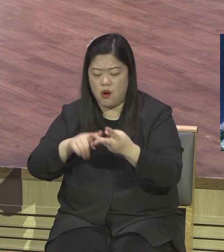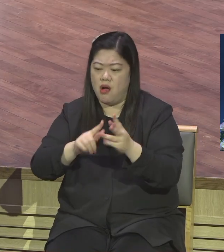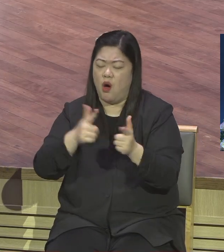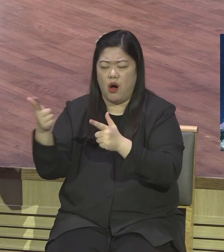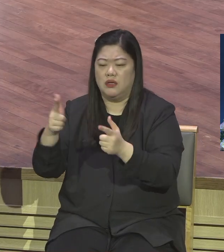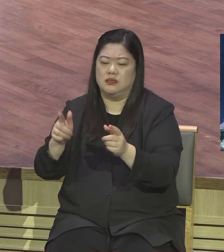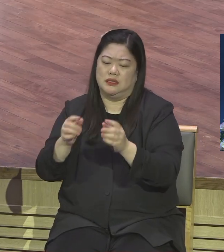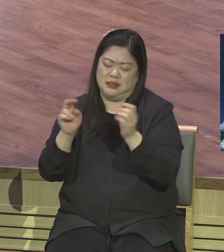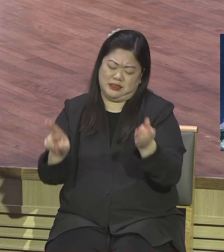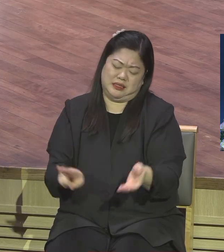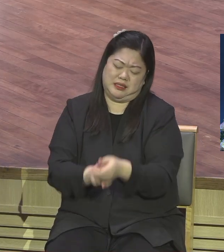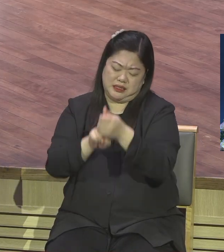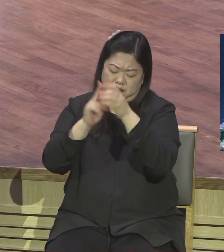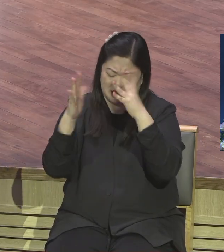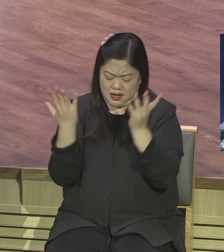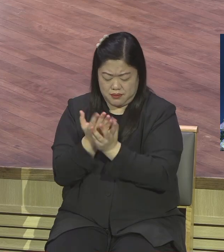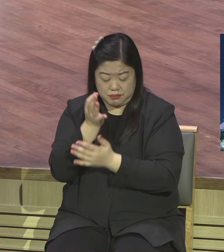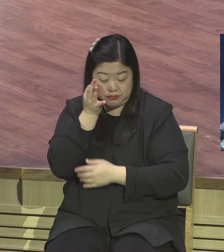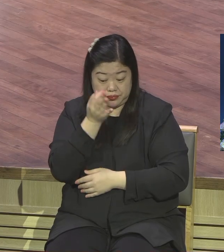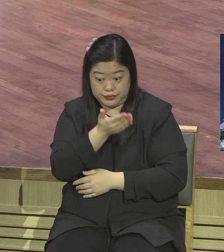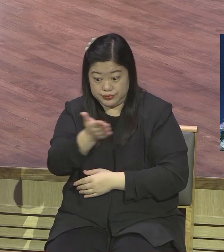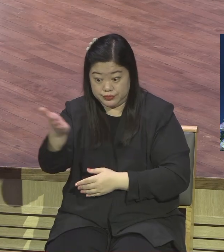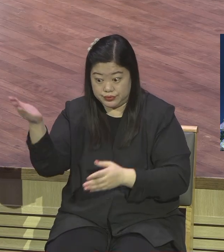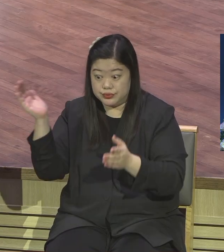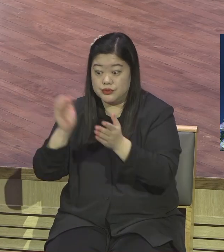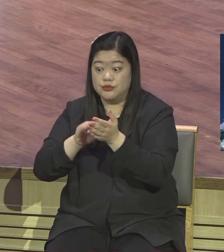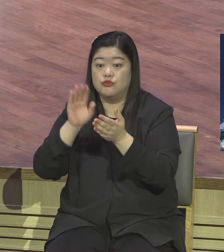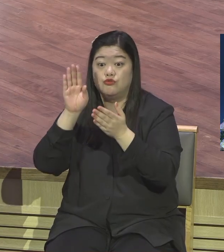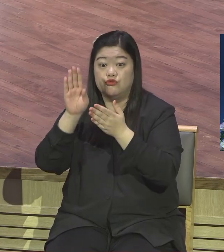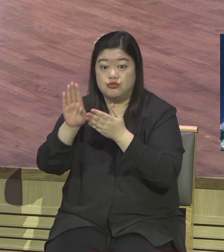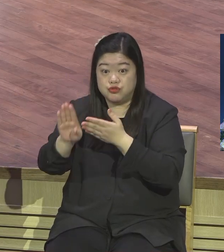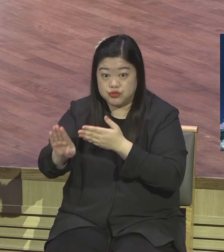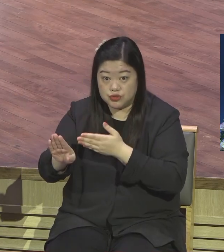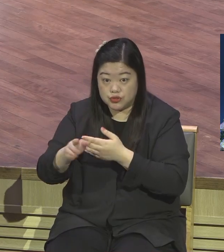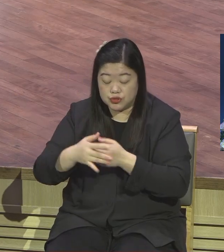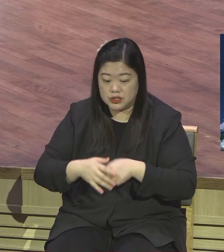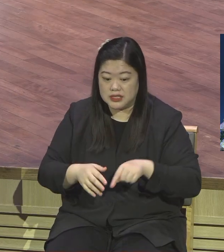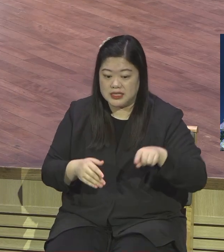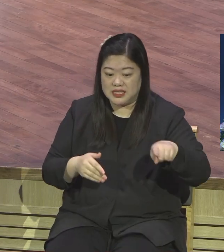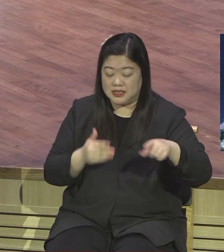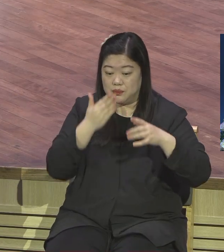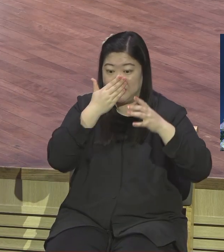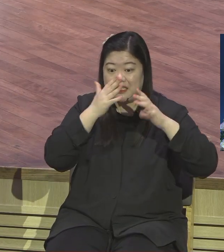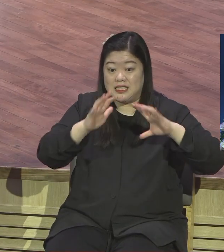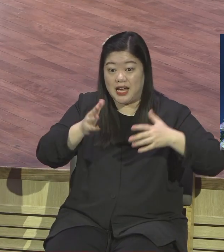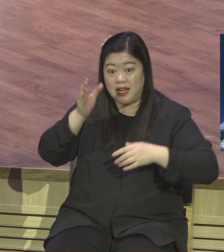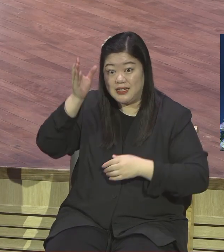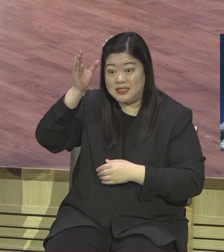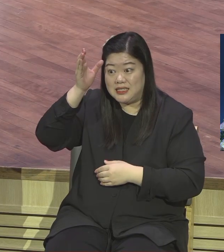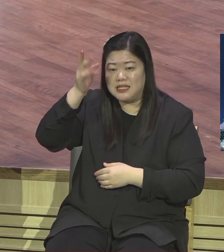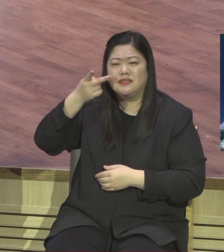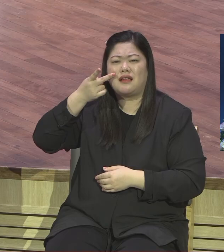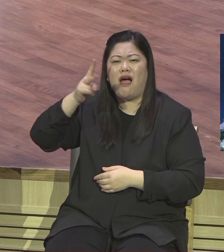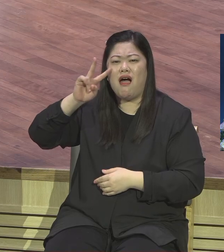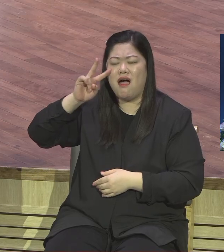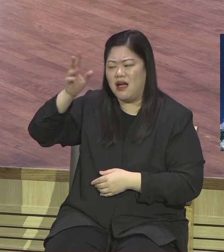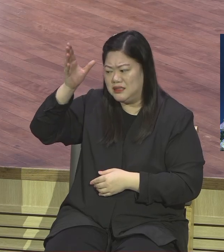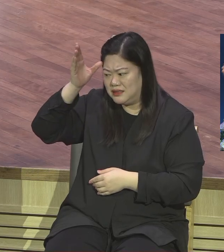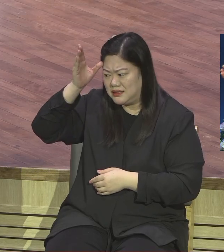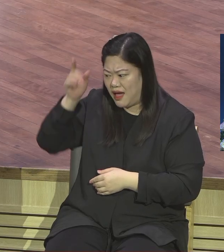모습을 보고 사람들이 지금 예수님을 로마의 압재로부터 지금 자신들 해방시켜 줄 정치적